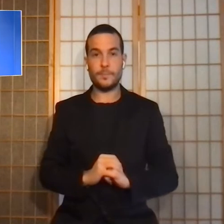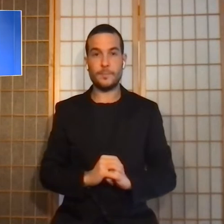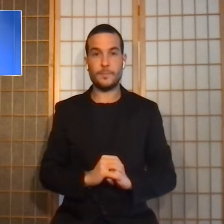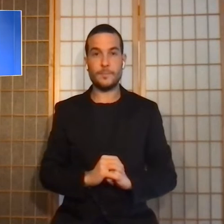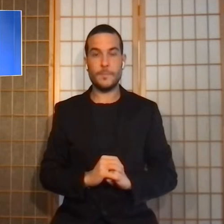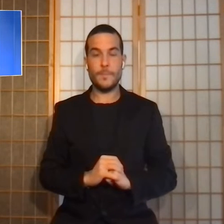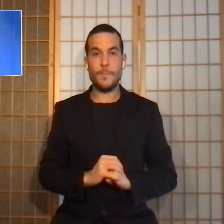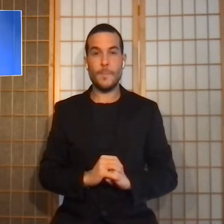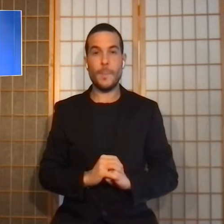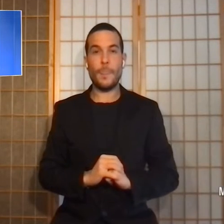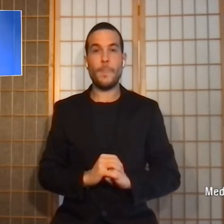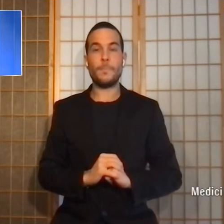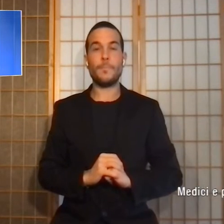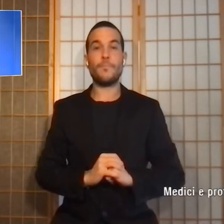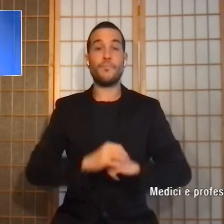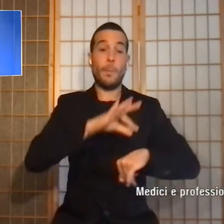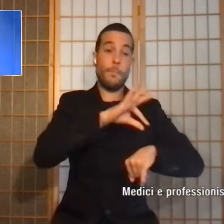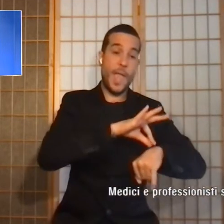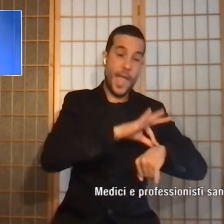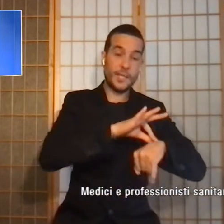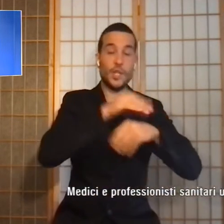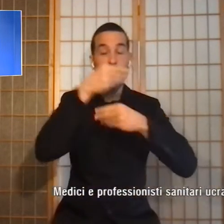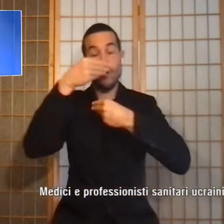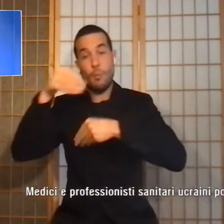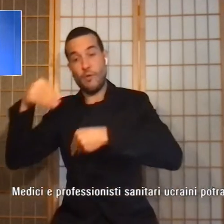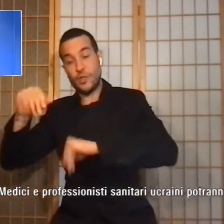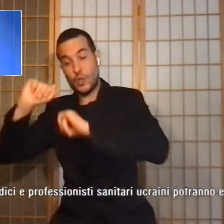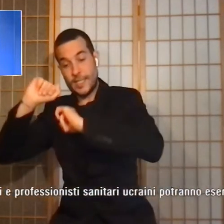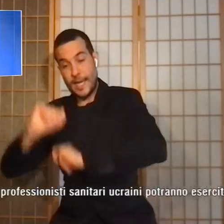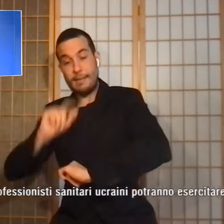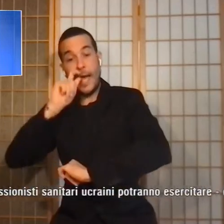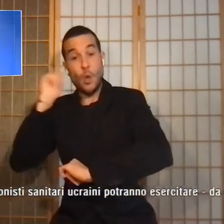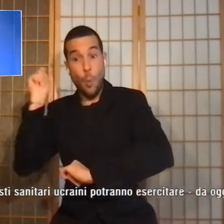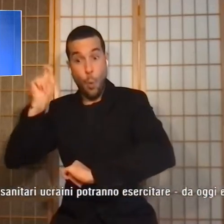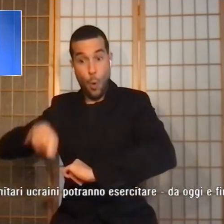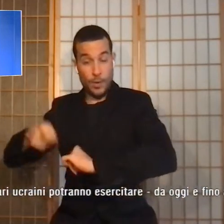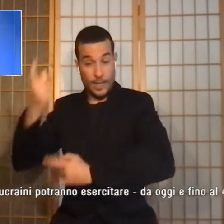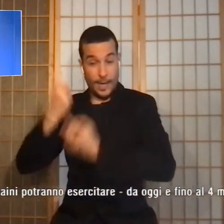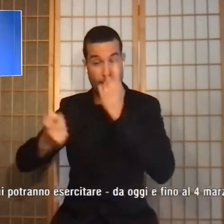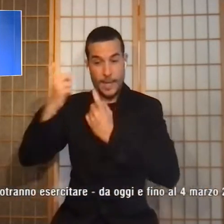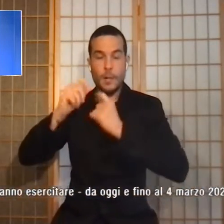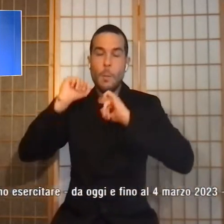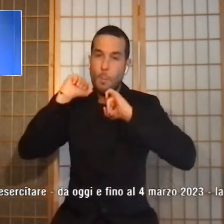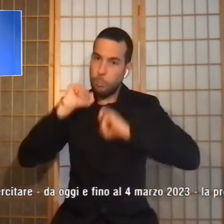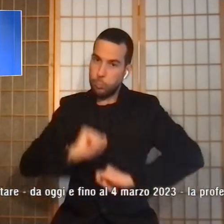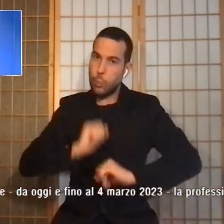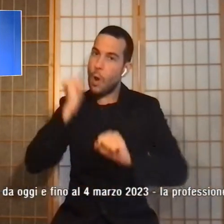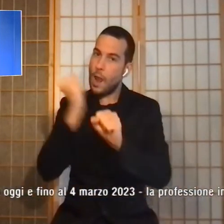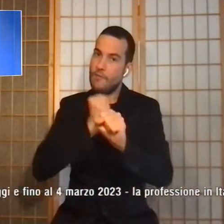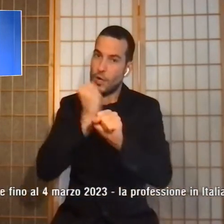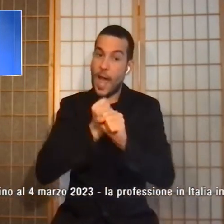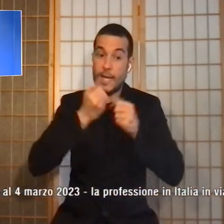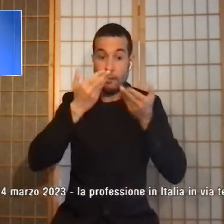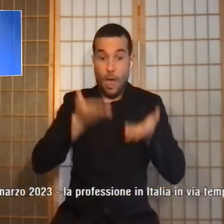Medici e professionisti sanitari ucraini potranno esercitare da oggi e fino al